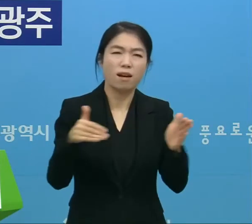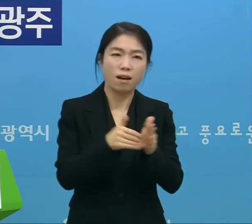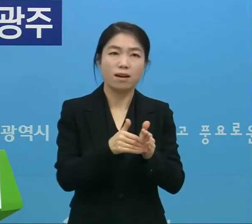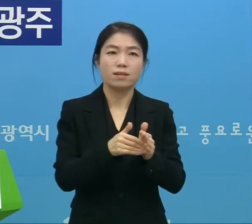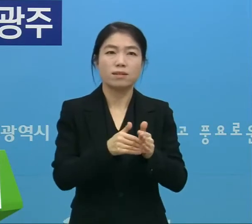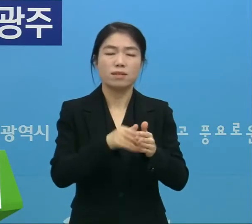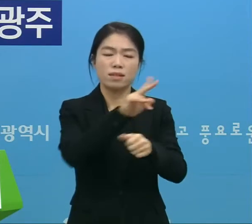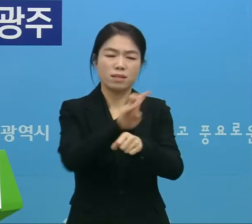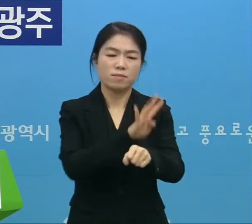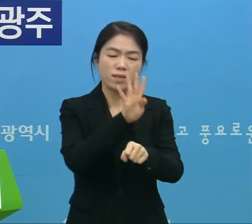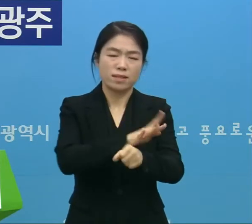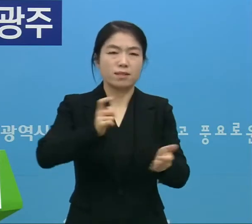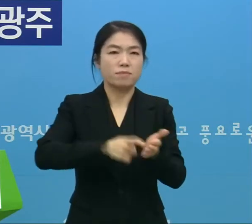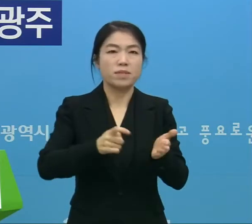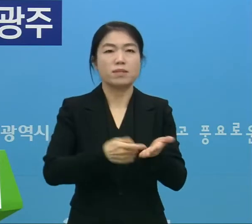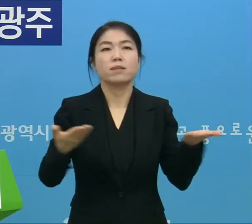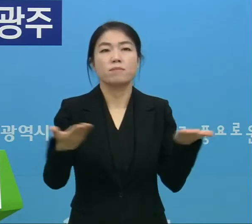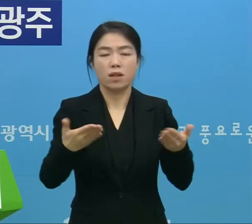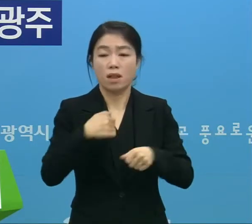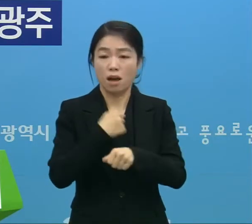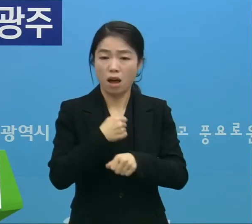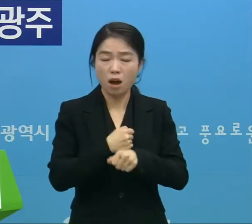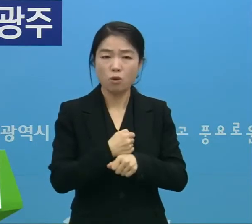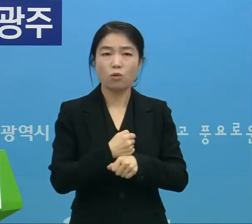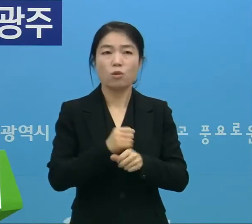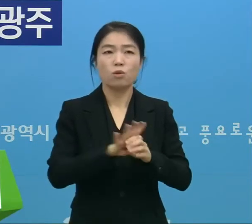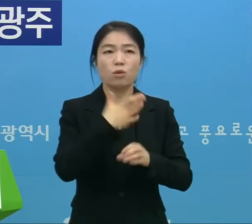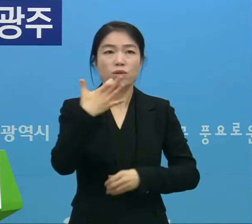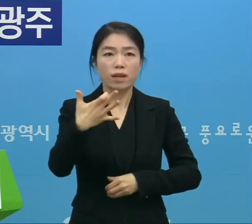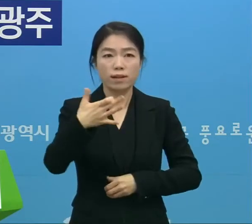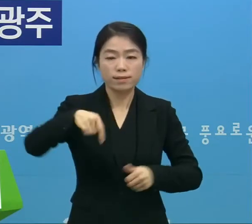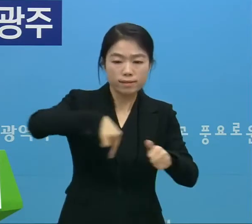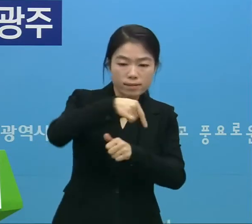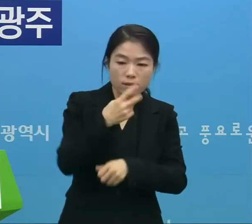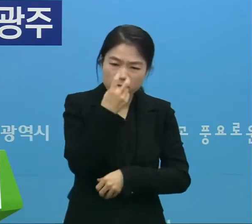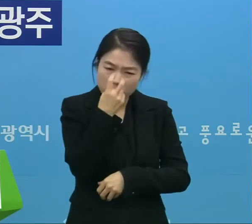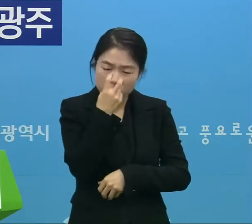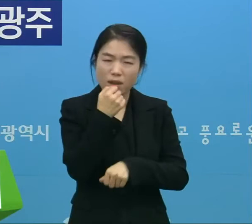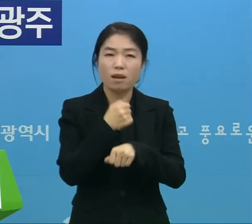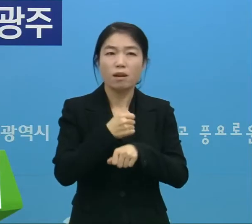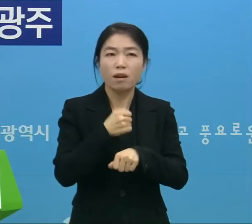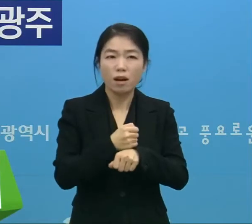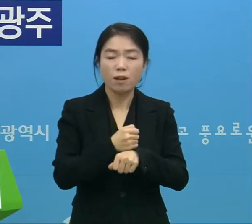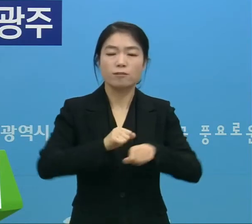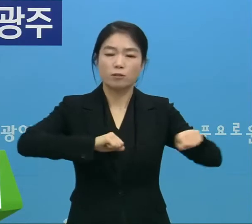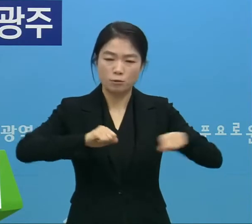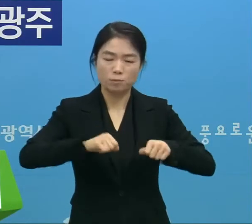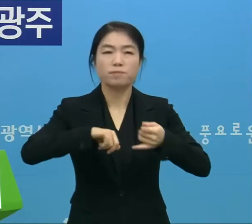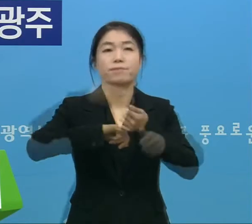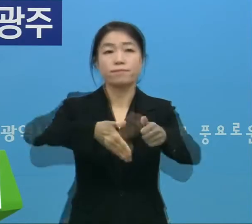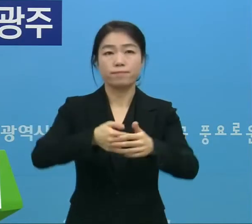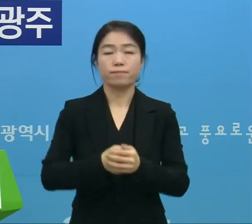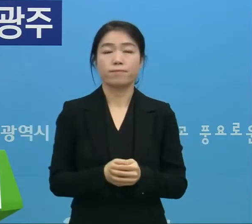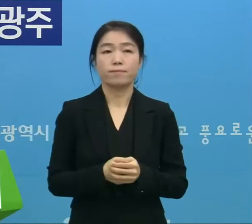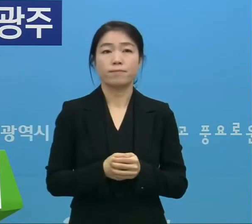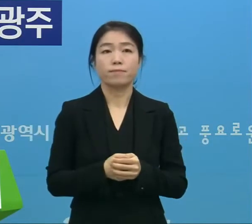24시간 비상근무하면서 코로나19 상황을 점검하고 대응하겠습니다.